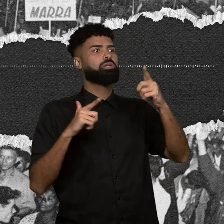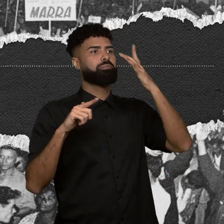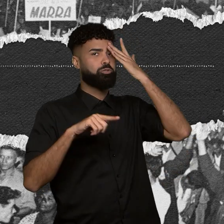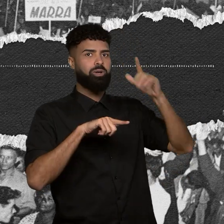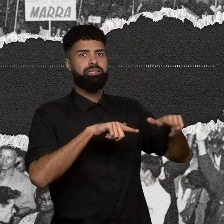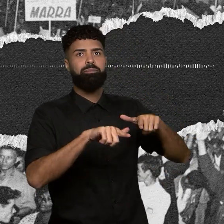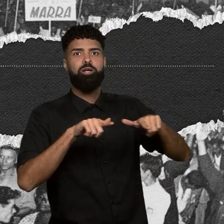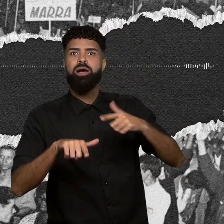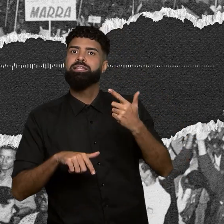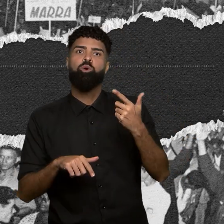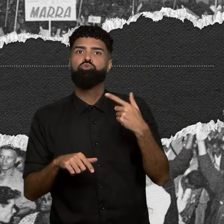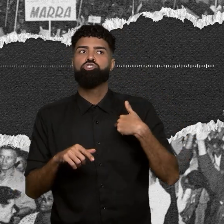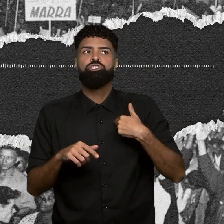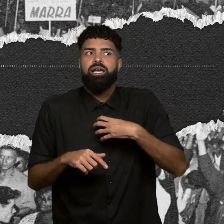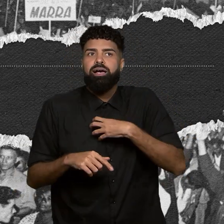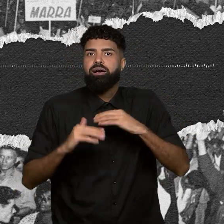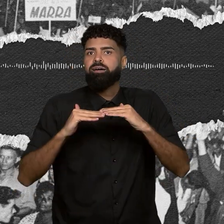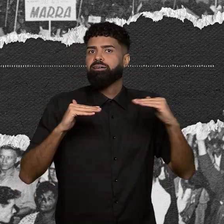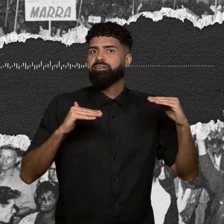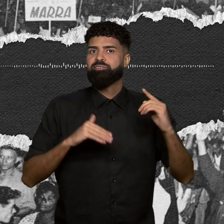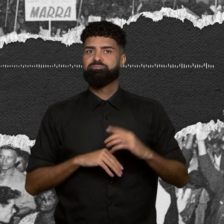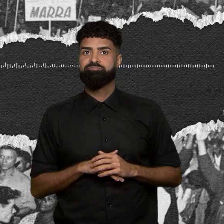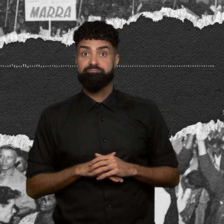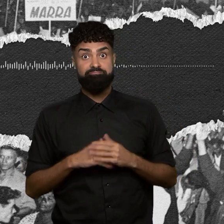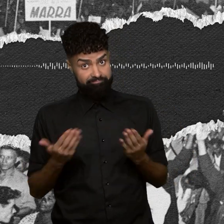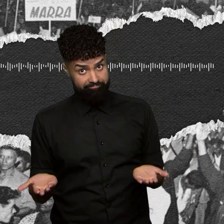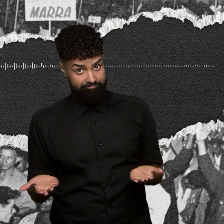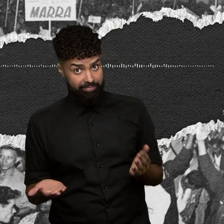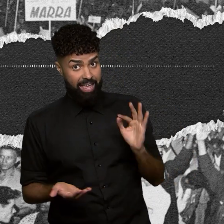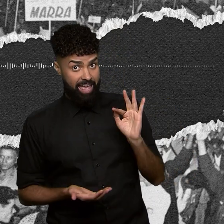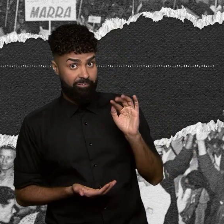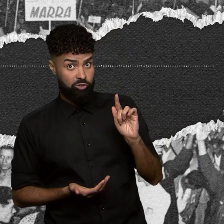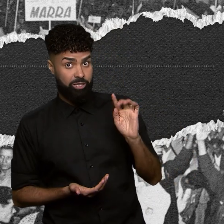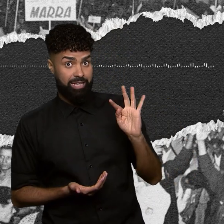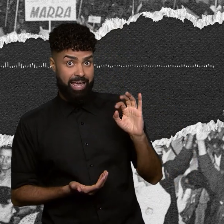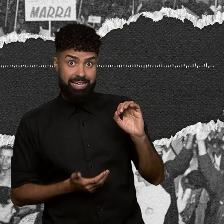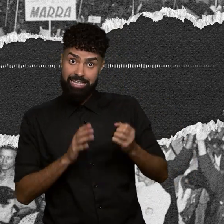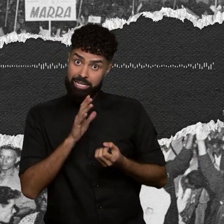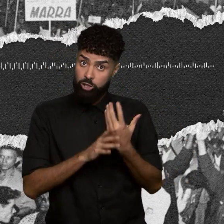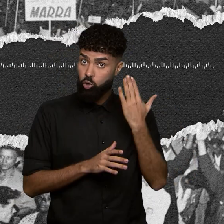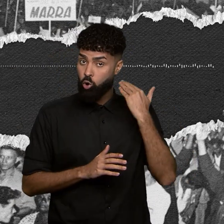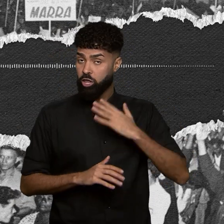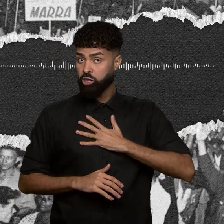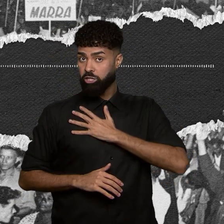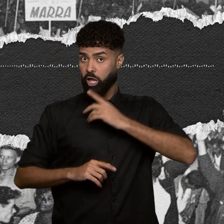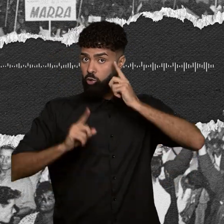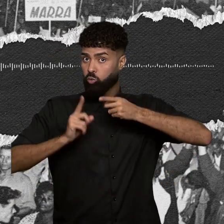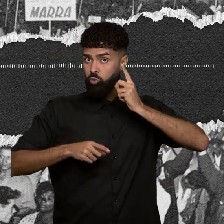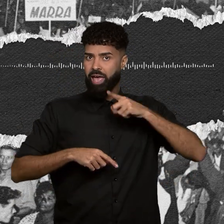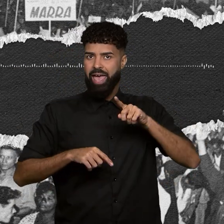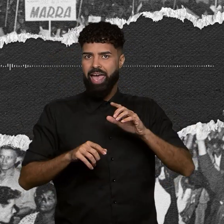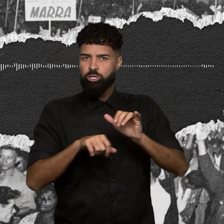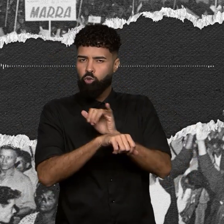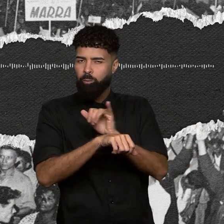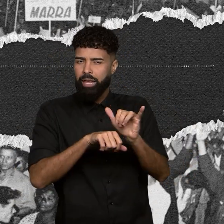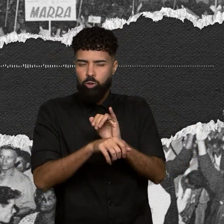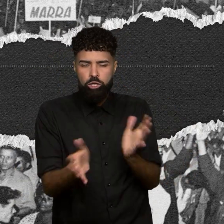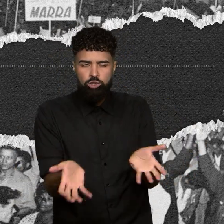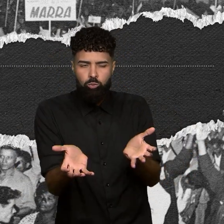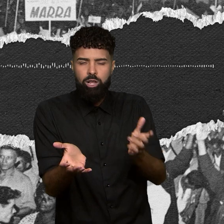não tinham essa condição. É, o FGTS foi criado na ditadura, um dos instrumentos para estimular o sonho da casa própria. E